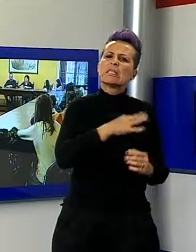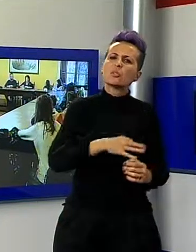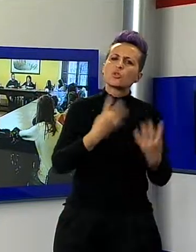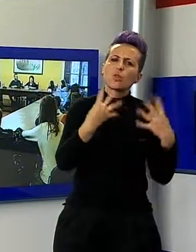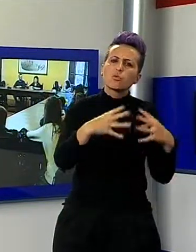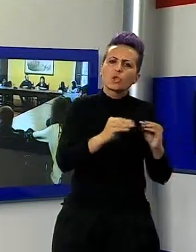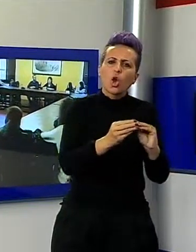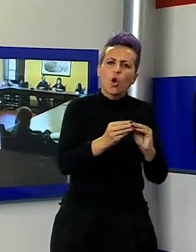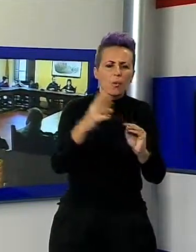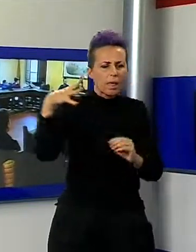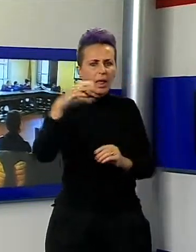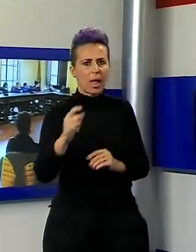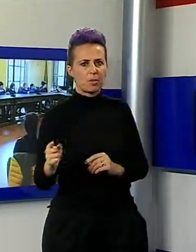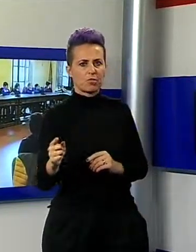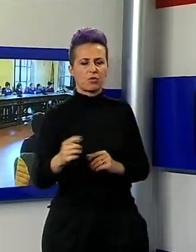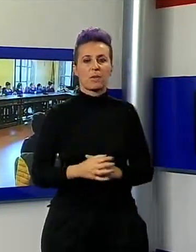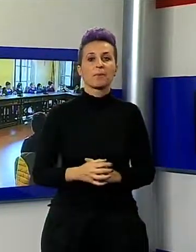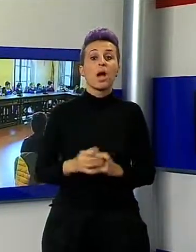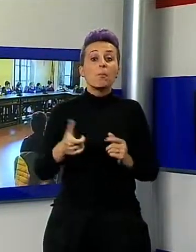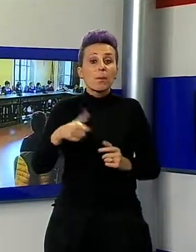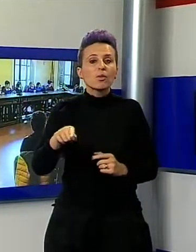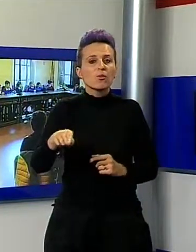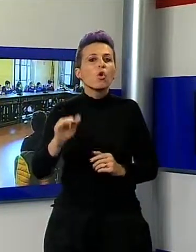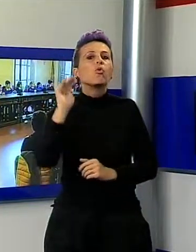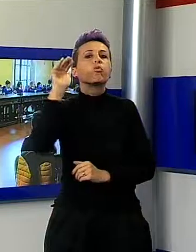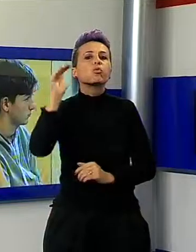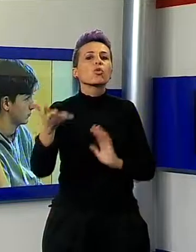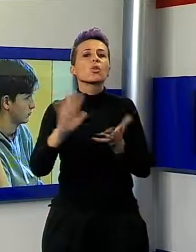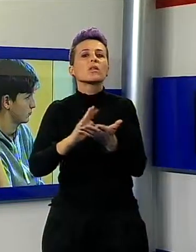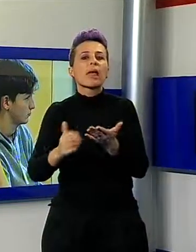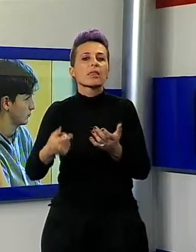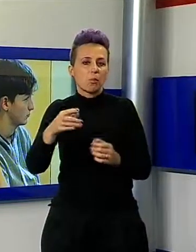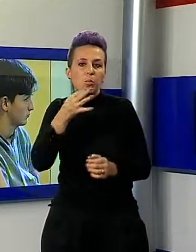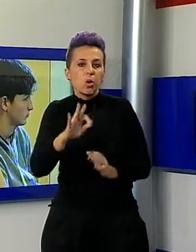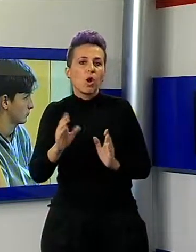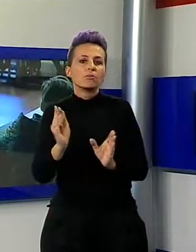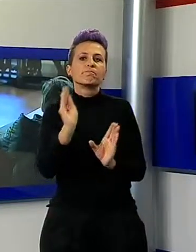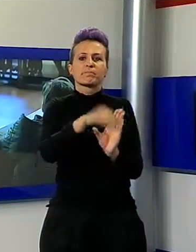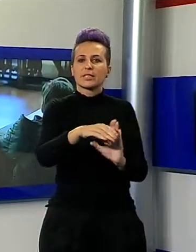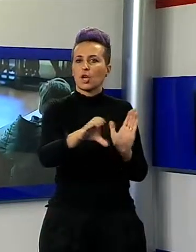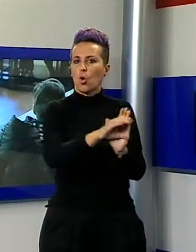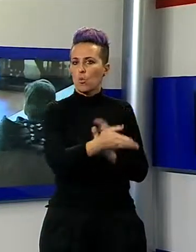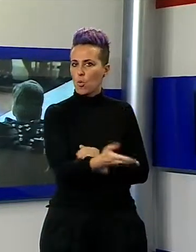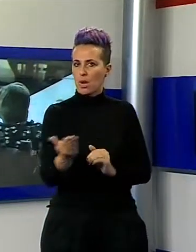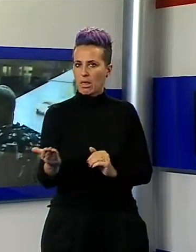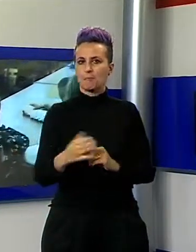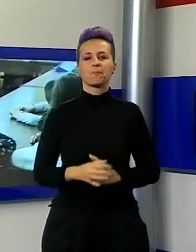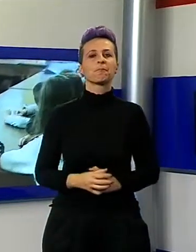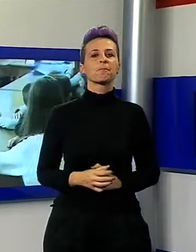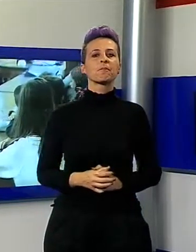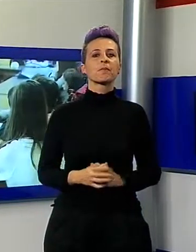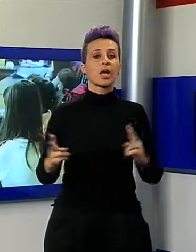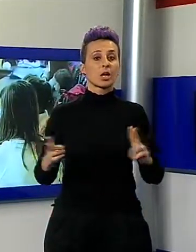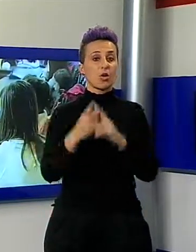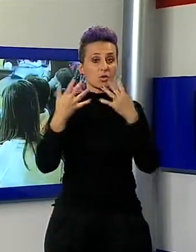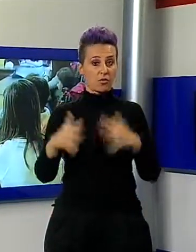comunità. Saranno loro infatti i gallicanesi del domani che saranno chiamati a guidare la collettività. Al termine dell'incontro, in collaborazione con